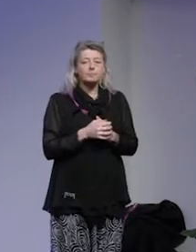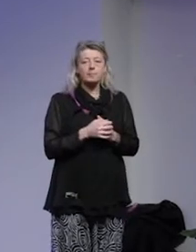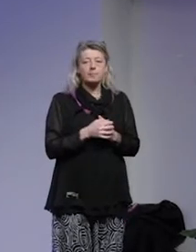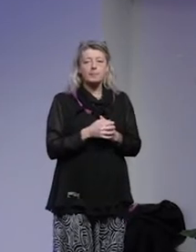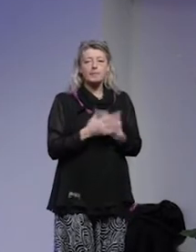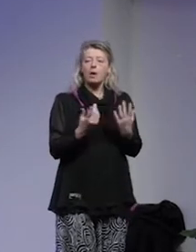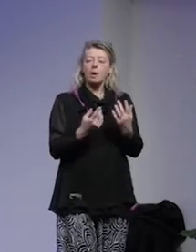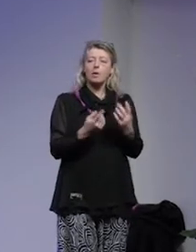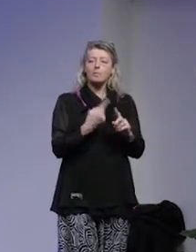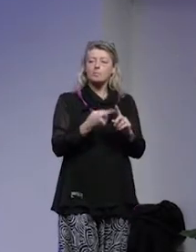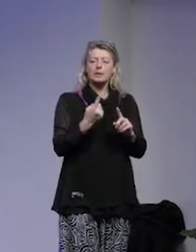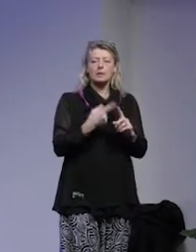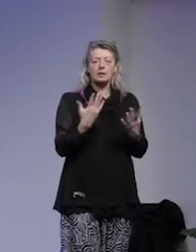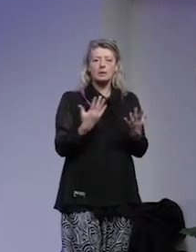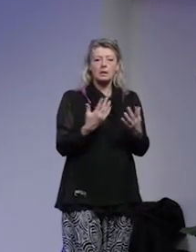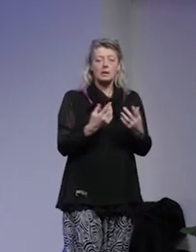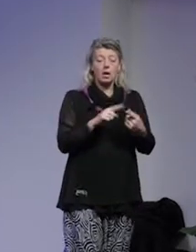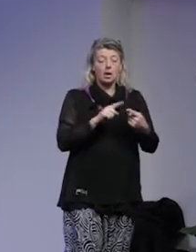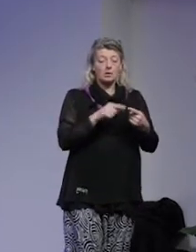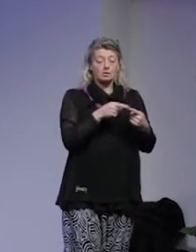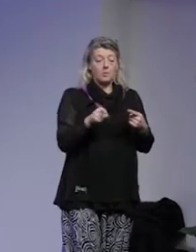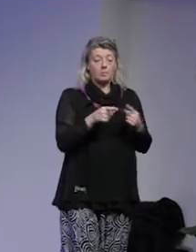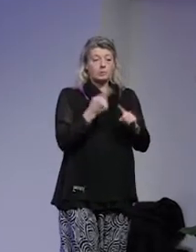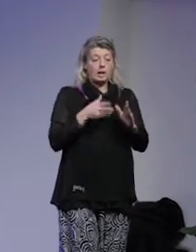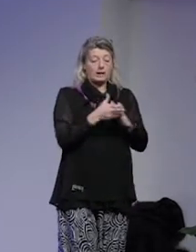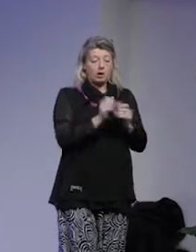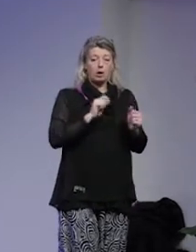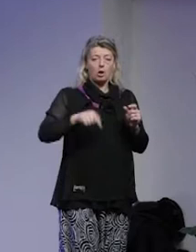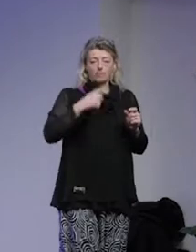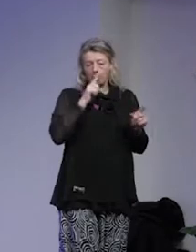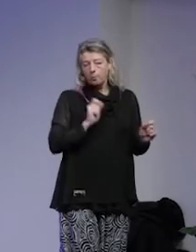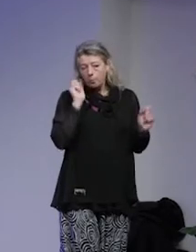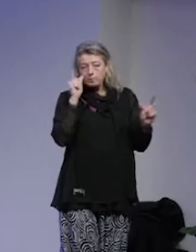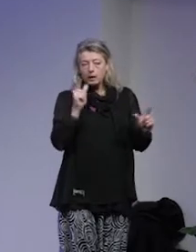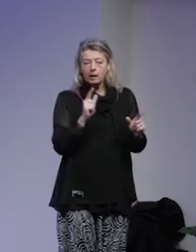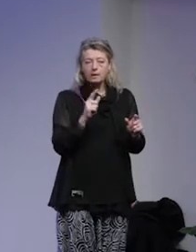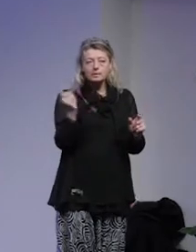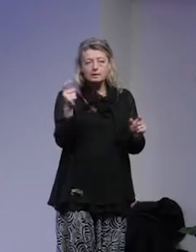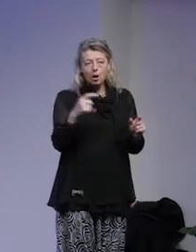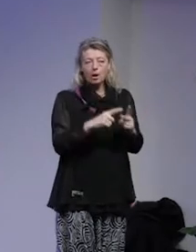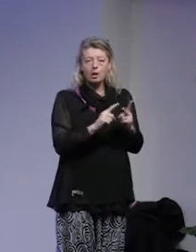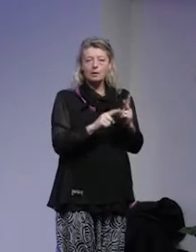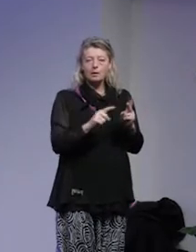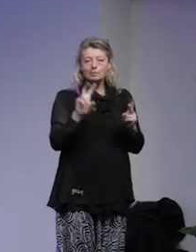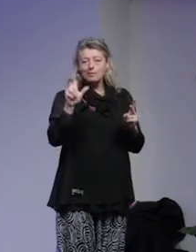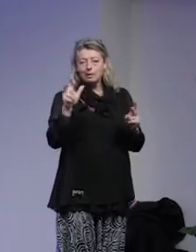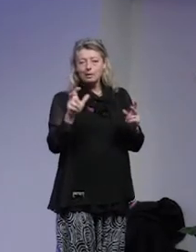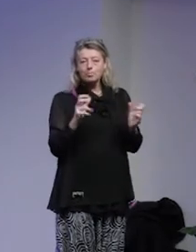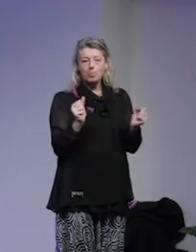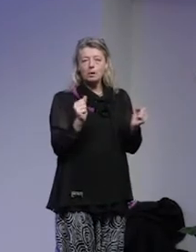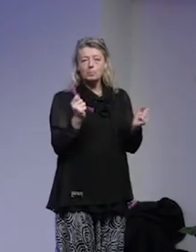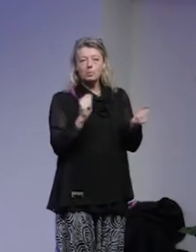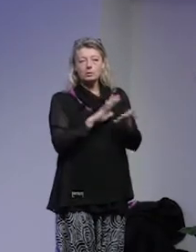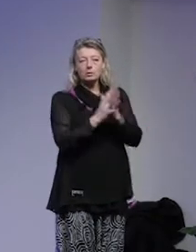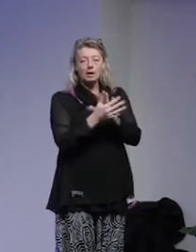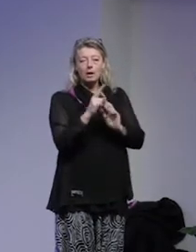Vad som menas med det är att de i väldigt stor utsträckning har krav på sig att upptäcka tecken och signaler på radikalisering som